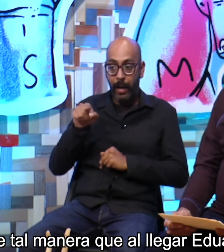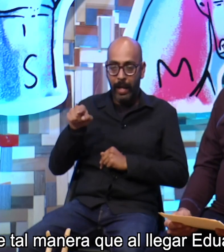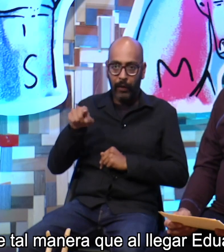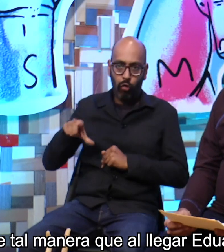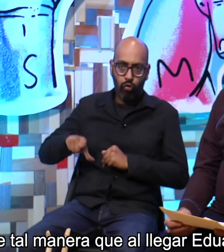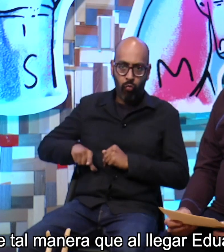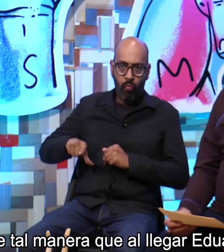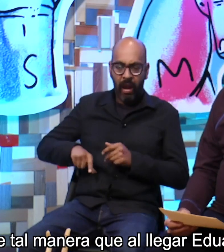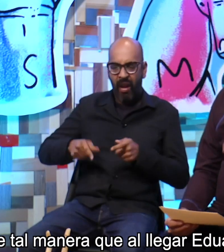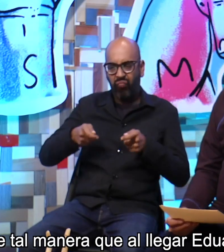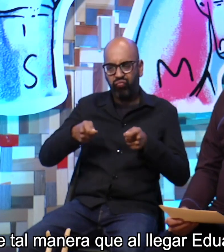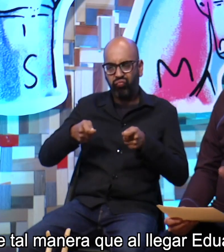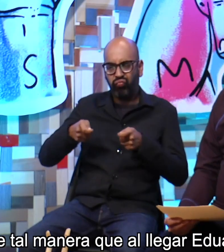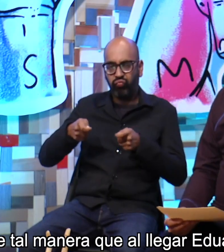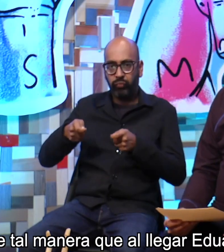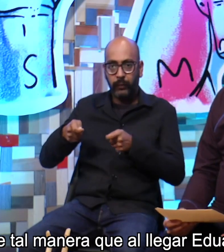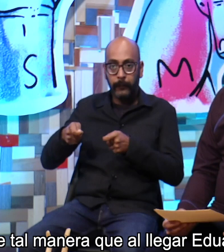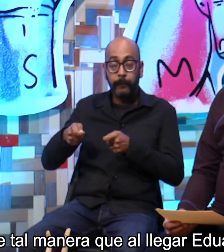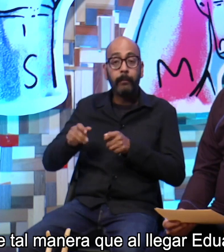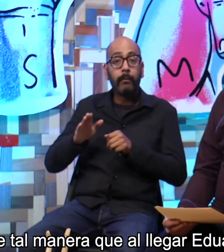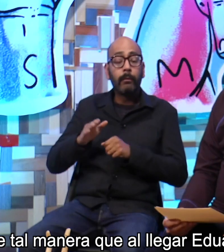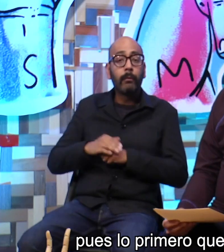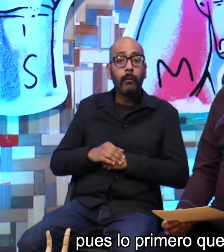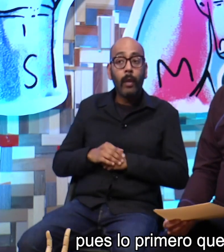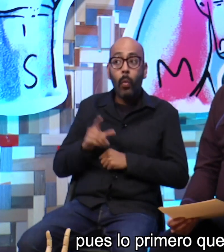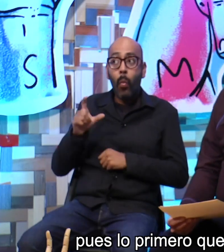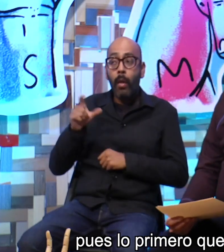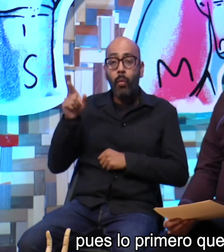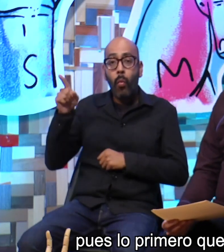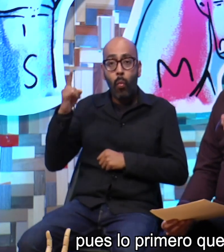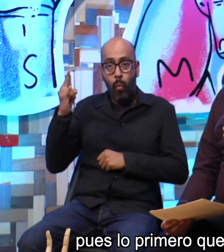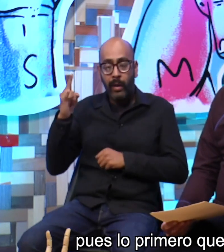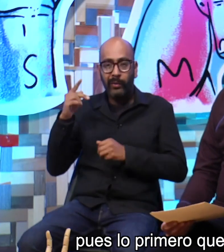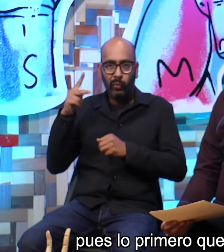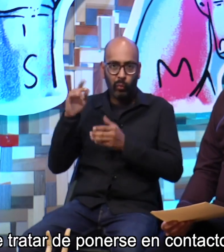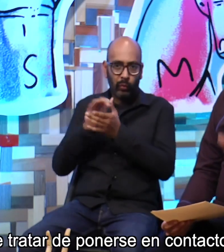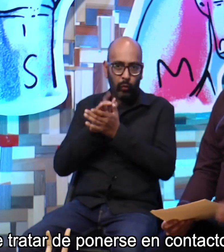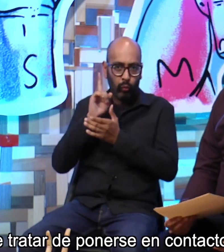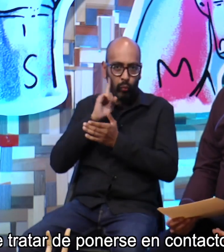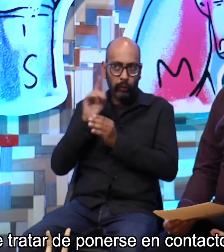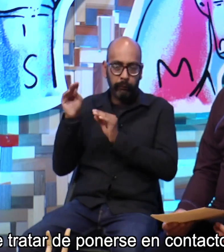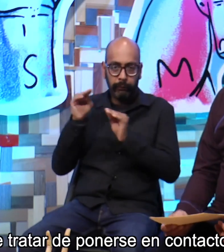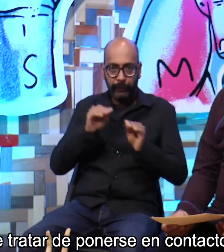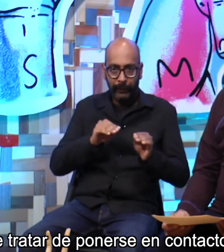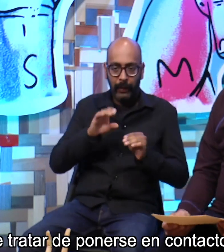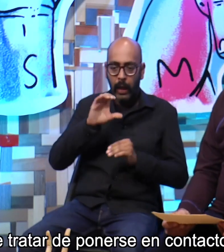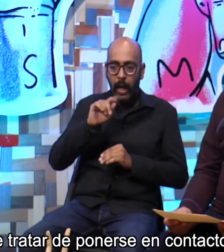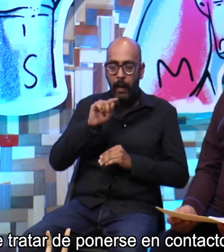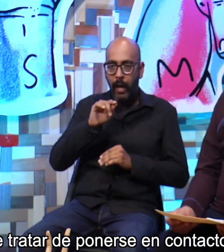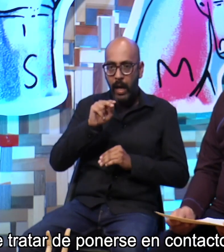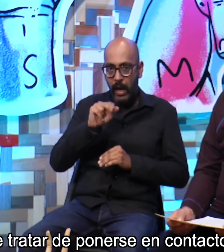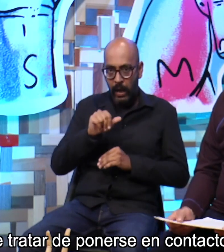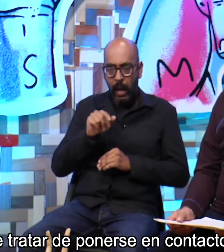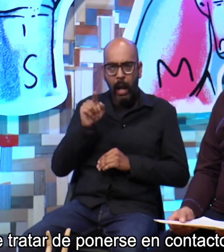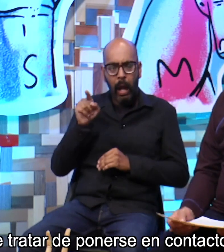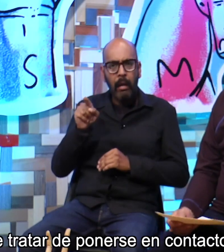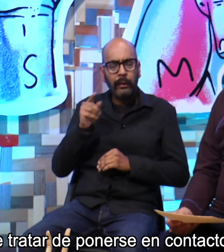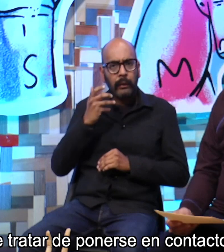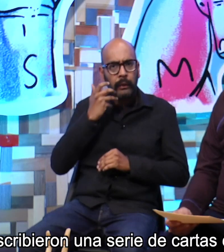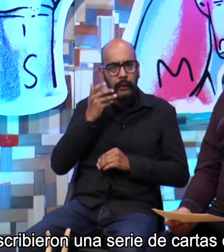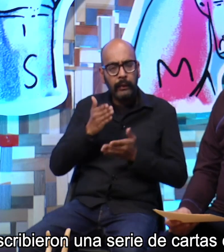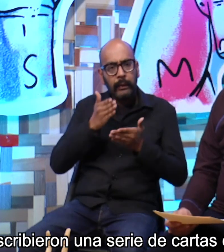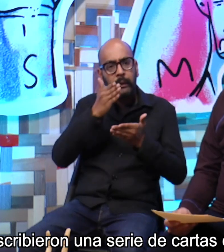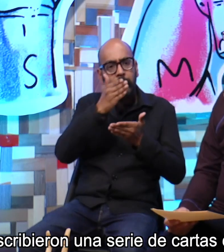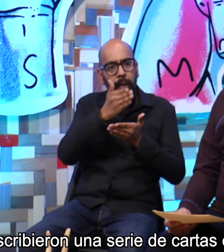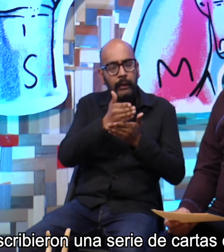que al llegar Eduardo Huet y Catalina, pues lo primero que hicieron fue tratar de ponerse en contacto con las autoridades,